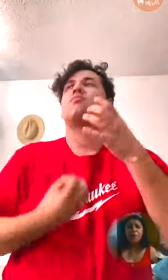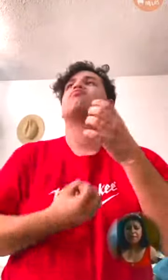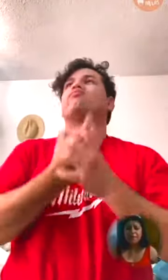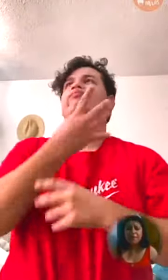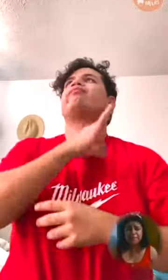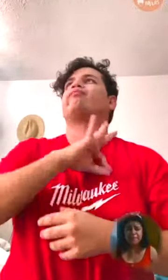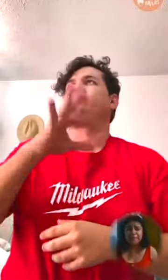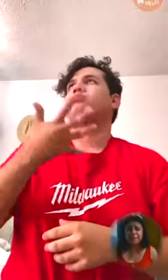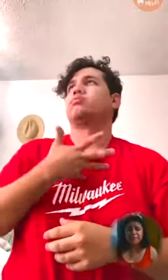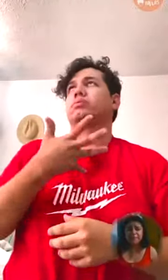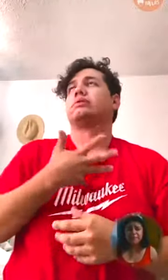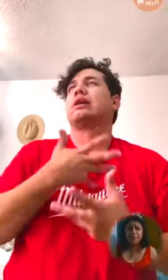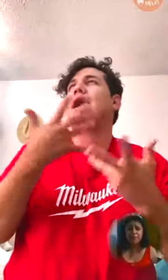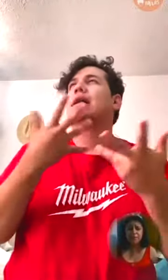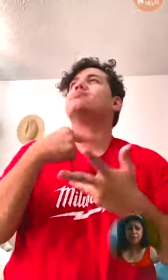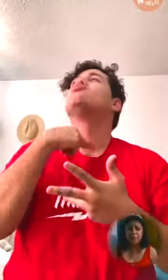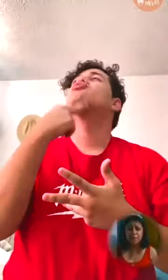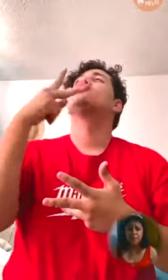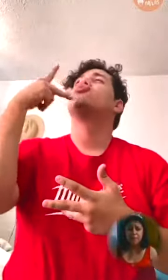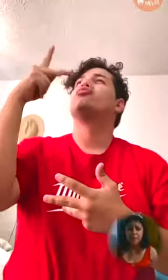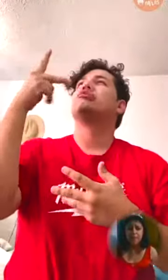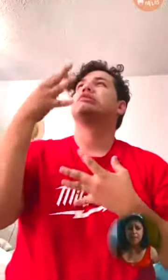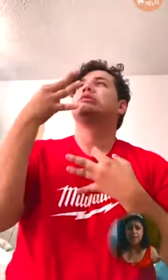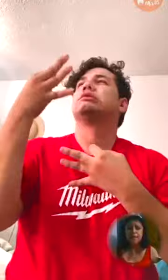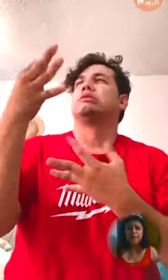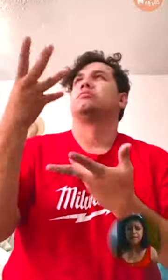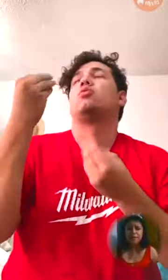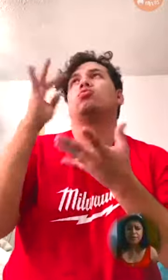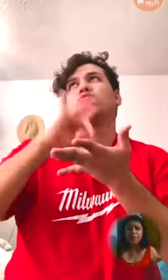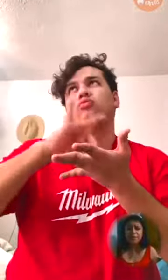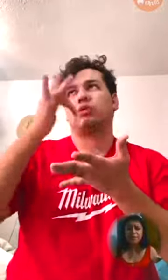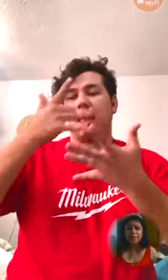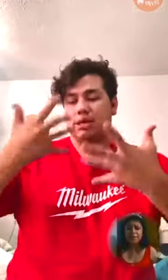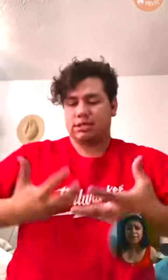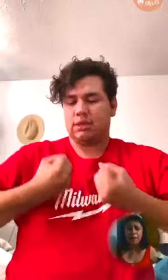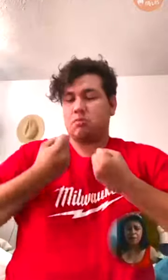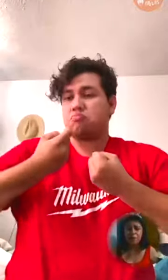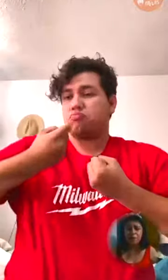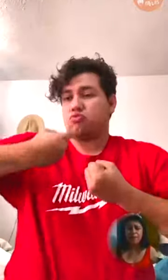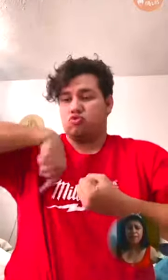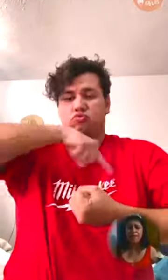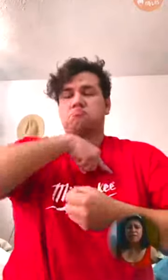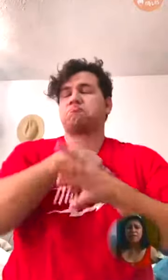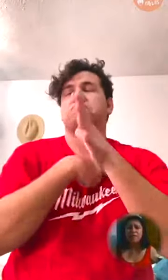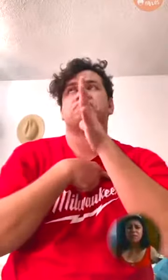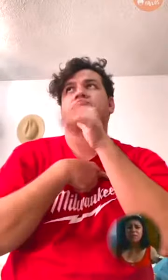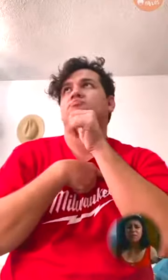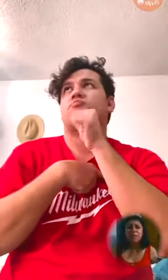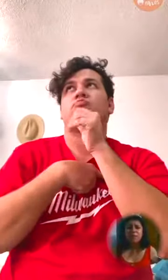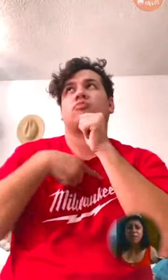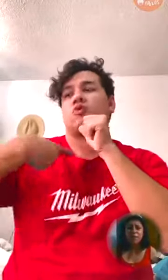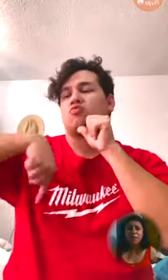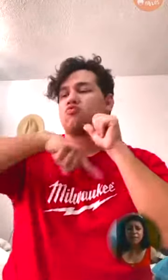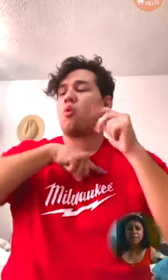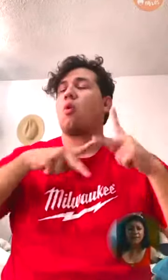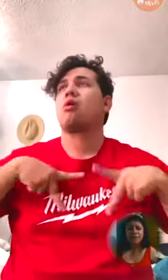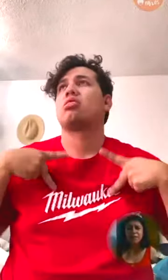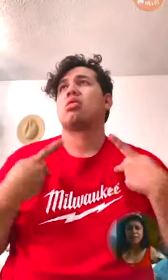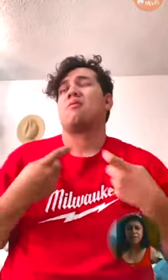corazón que nos hace sensibles a tu voz. Gracias, Señor, por salvarnos porque nosotros no podíamos, Señor, hacer nada en nuestras